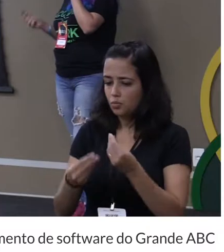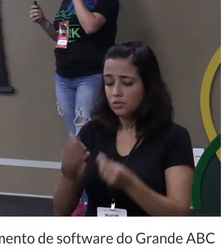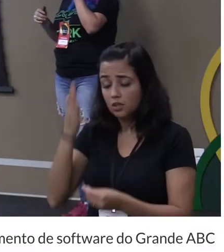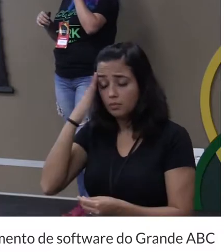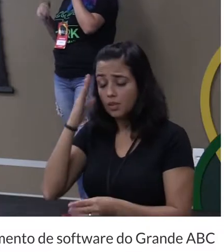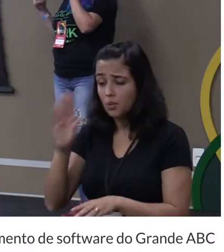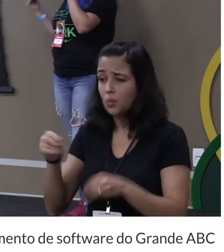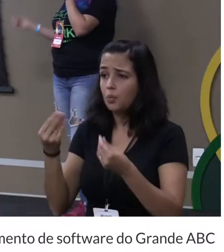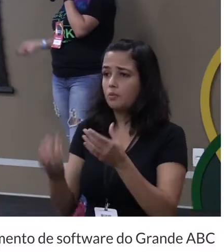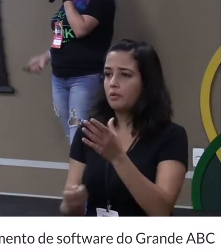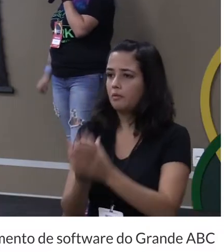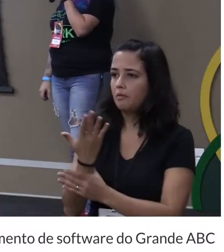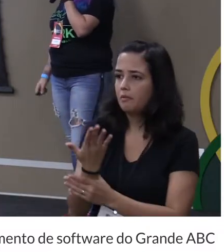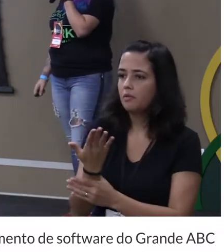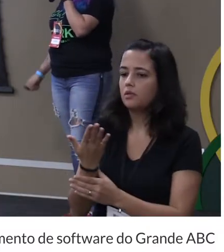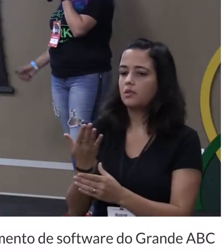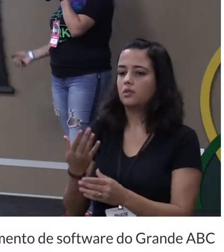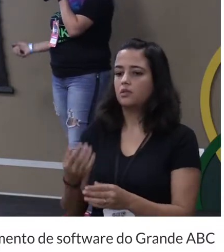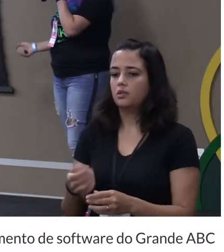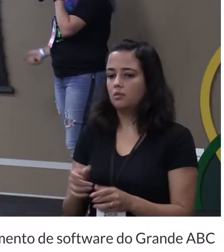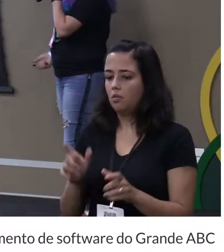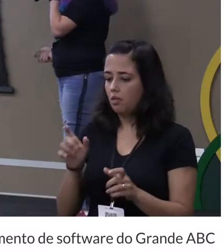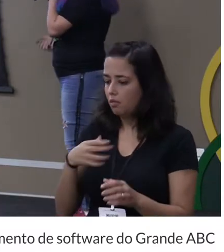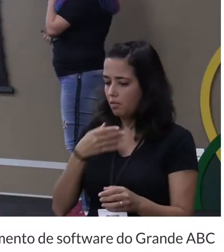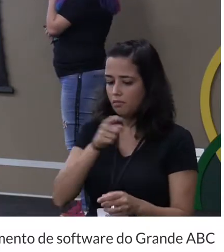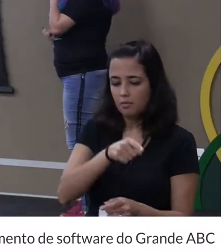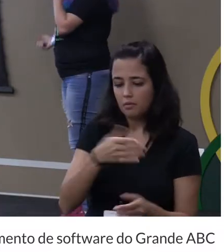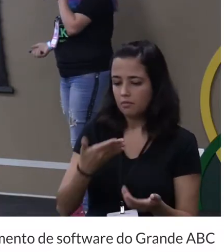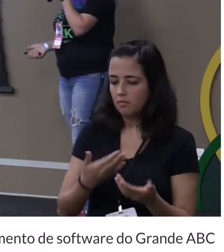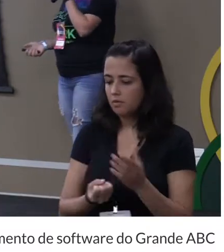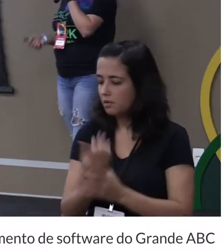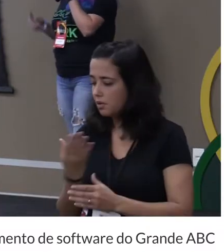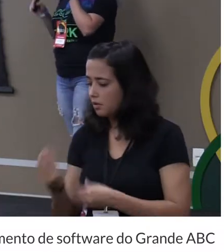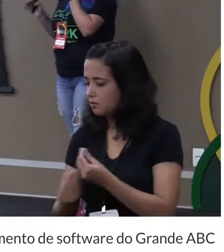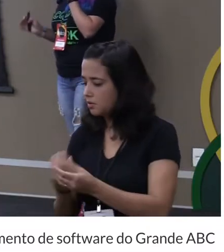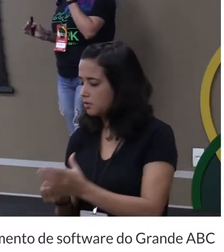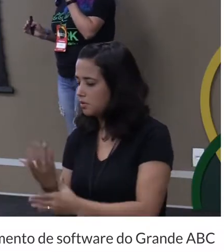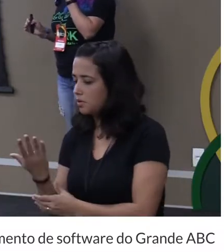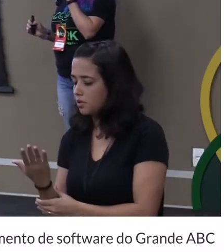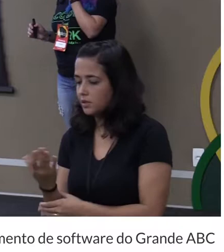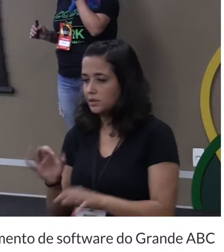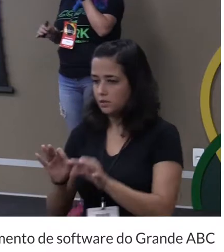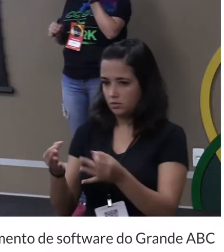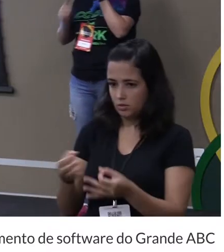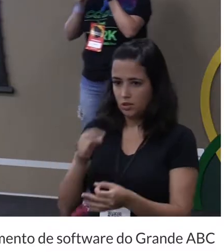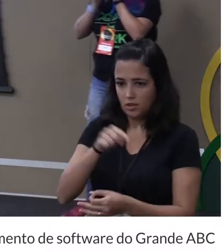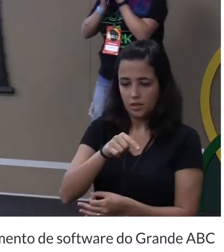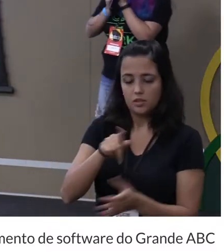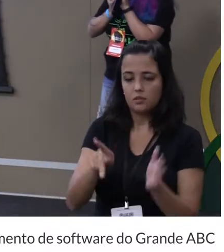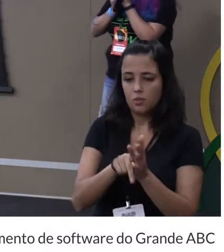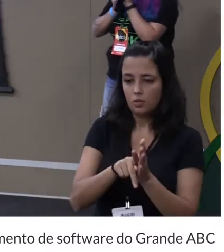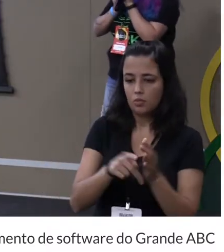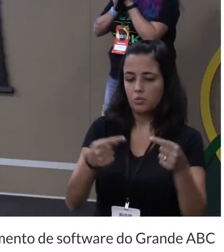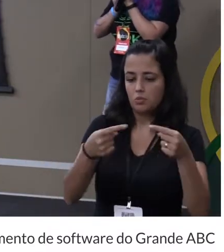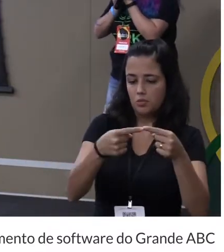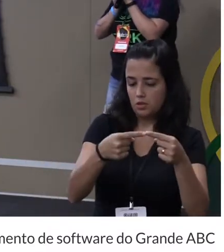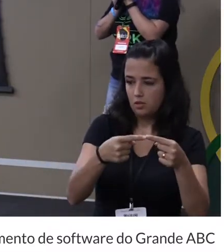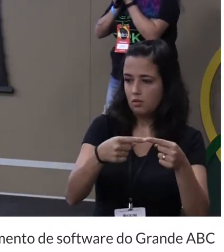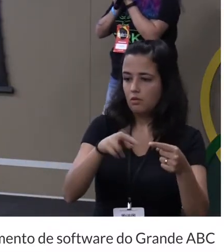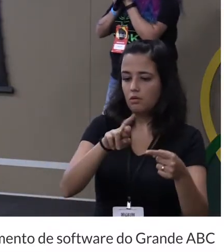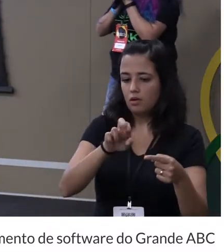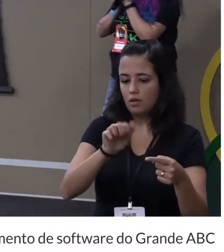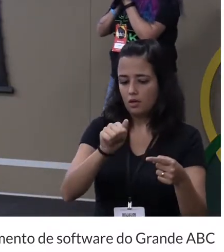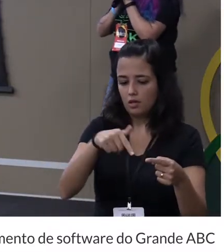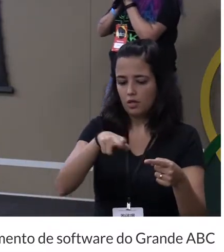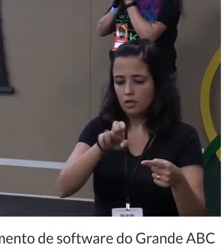criar com React qual componente que eu vou criar com Web Components como que eu faço simples eu falo esse componente aqui eu vou